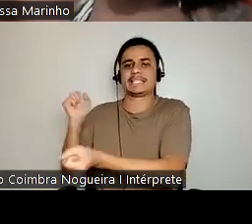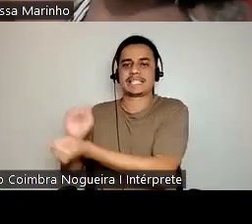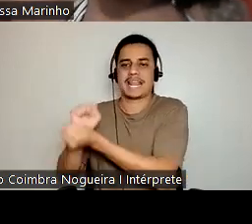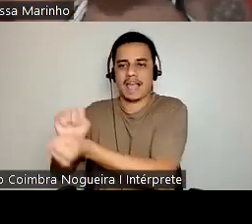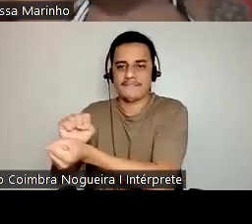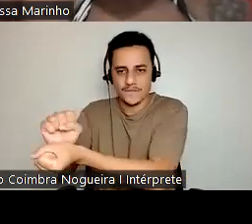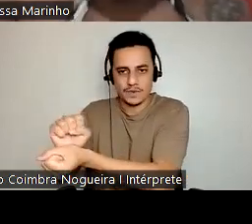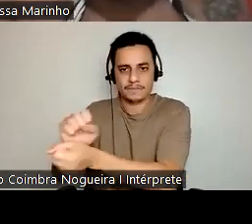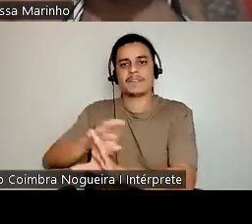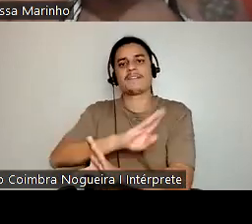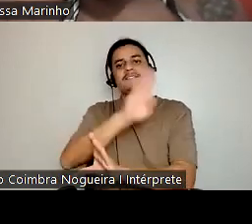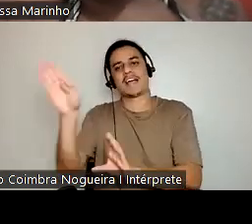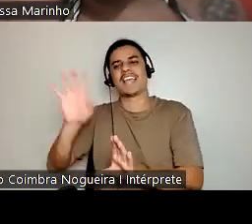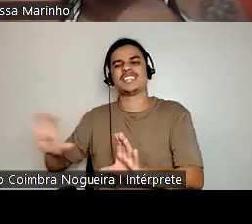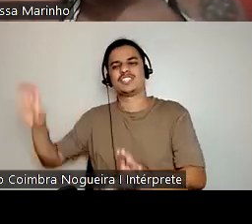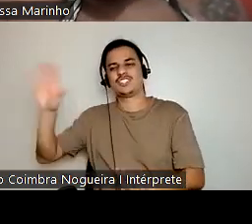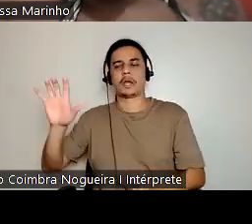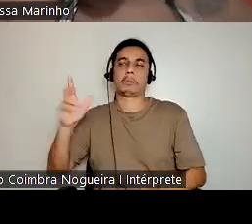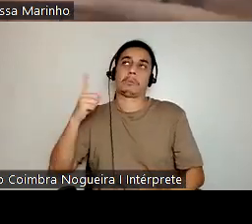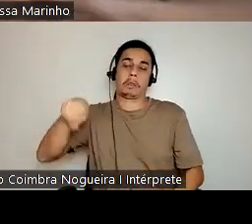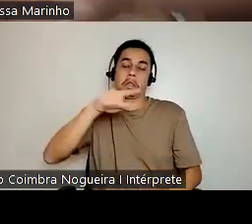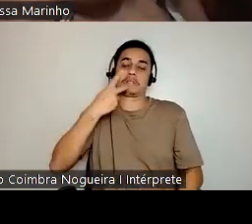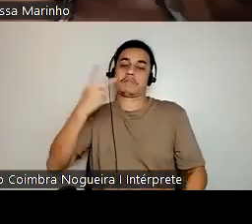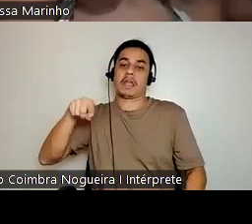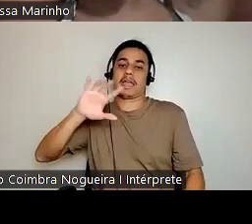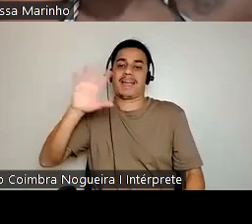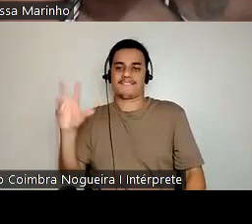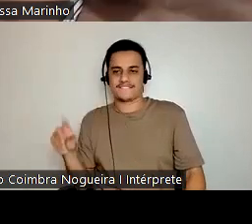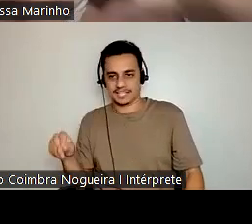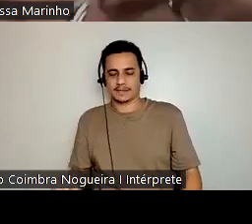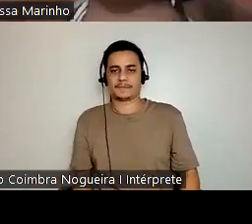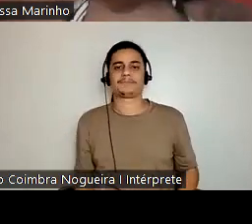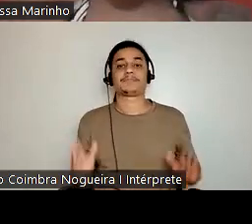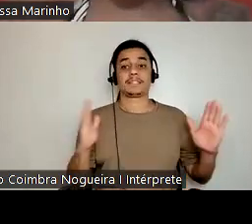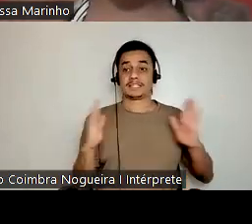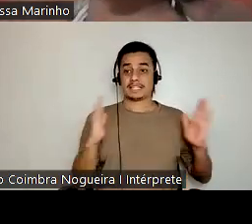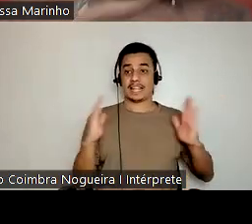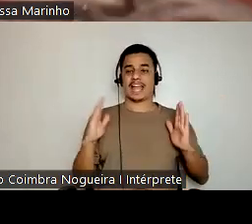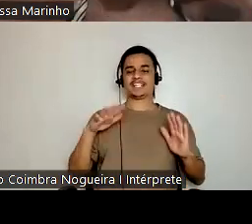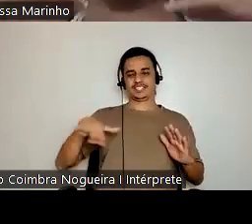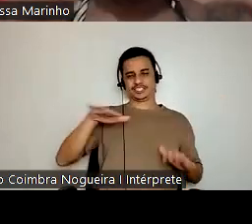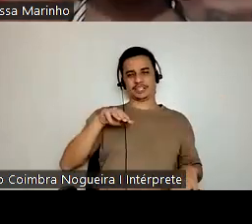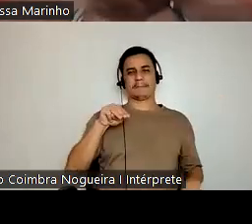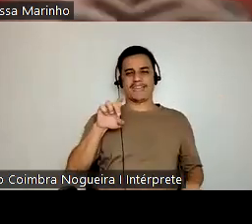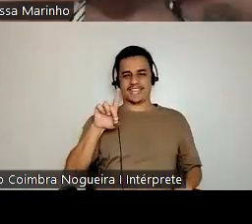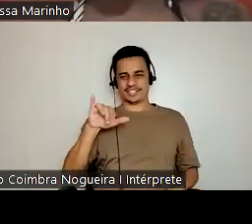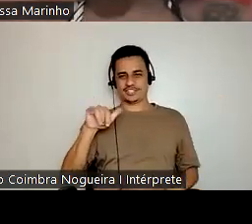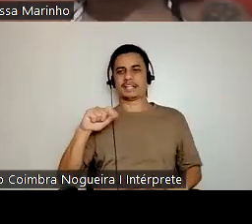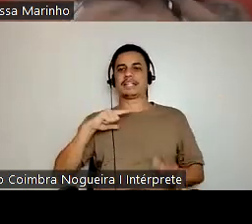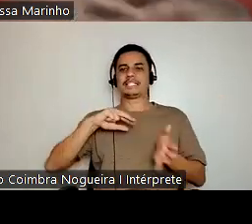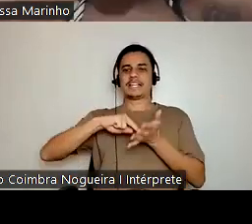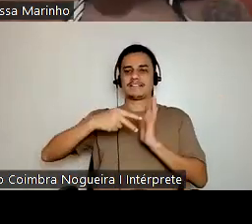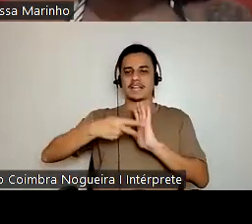deslocado para a região onde dizem que é a África. Então, na Idade Média, houve toda essa ressignificação e